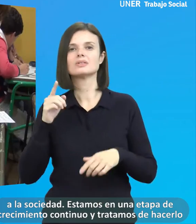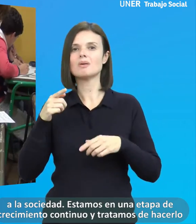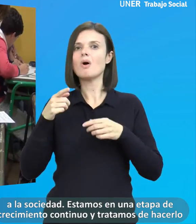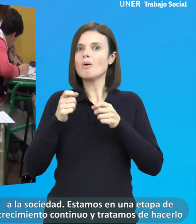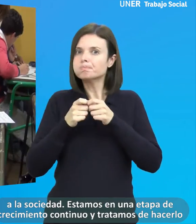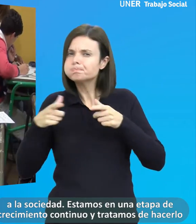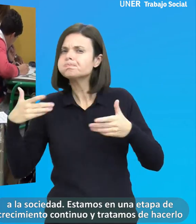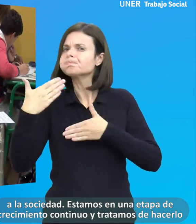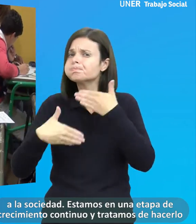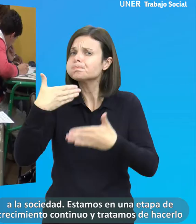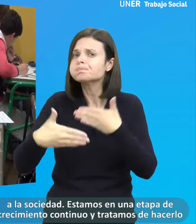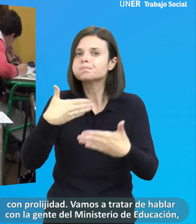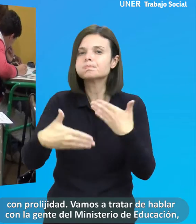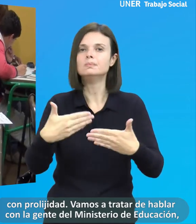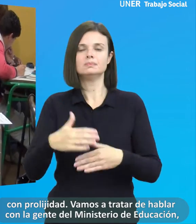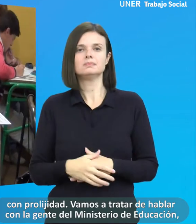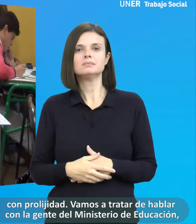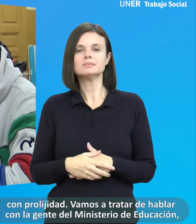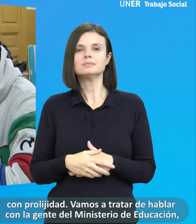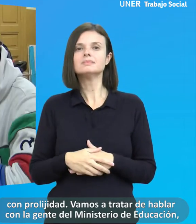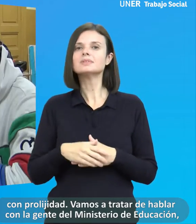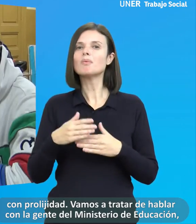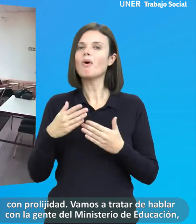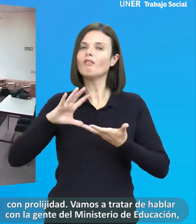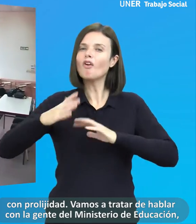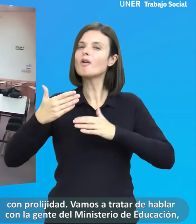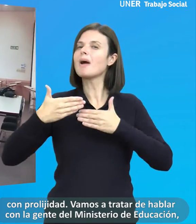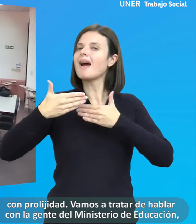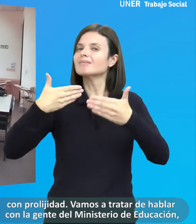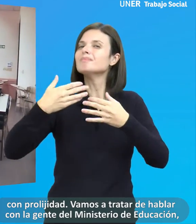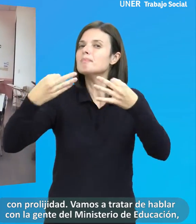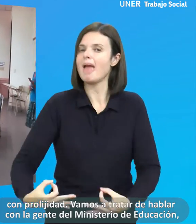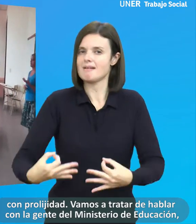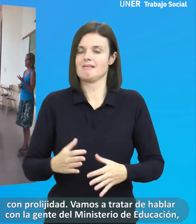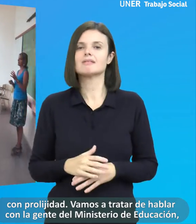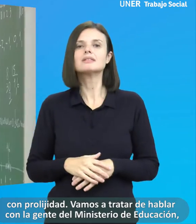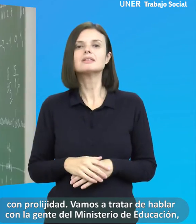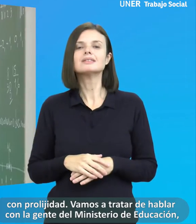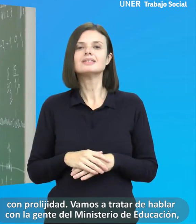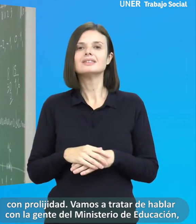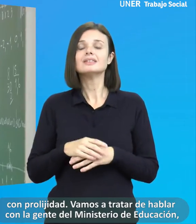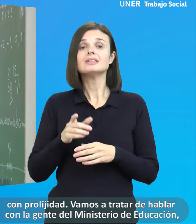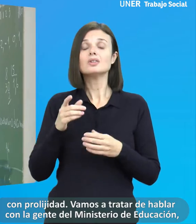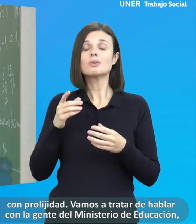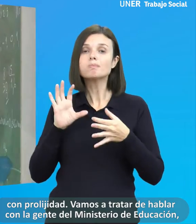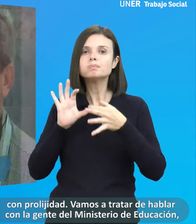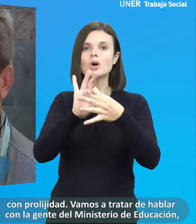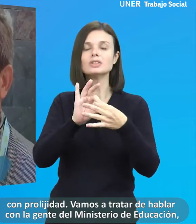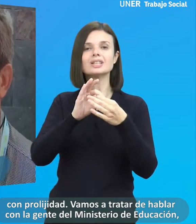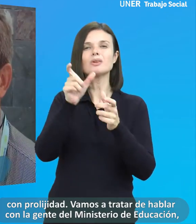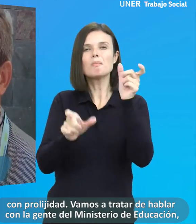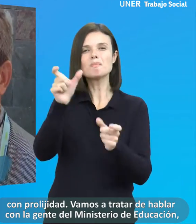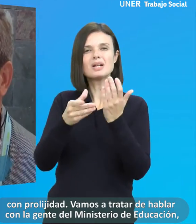una etapa de crecimiento continuo y tratamos de hacerlo con prolijidad. Vamos a tratar de hablar con la gente del